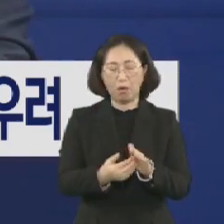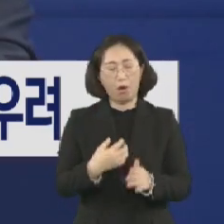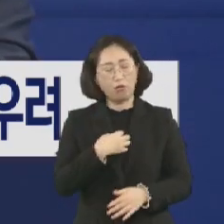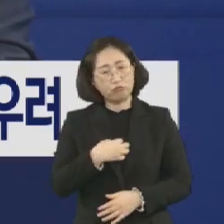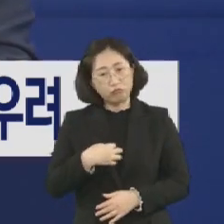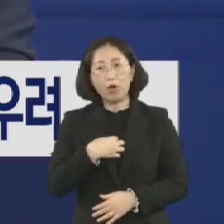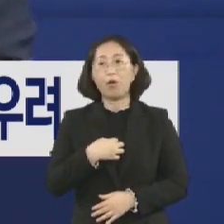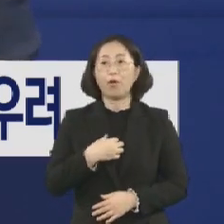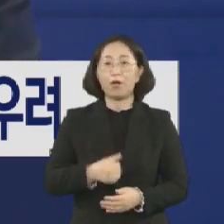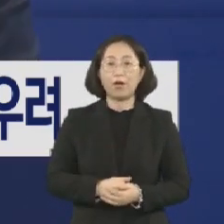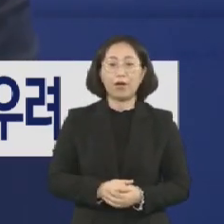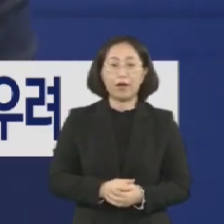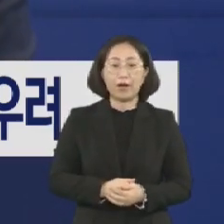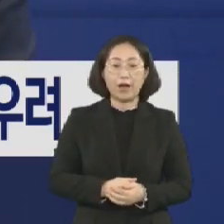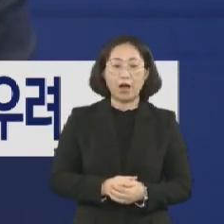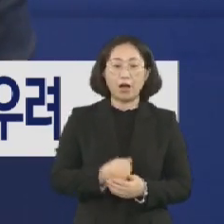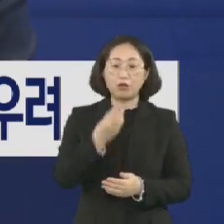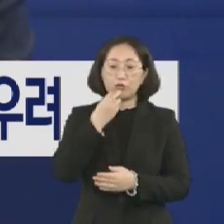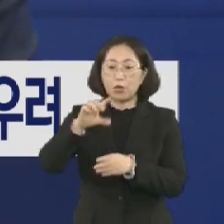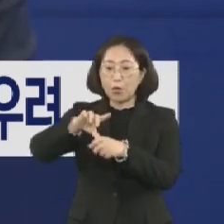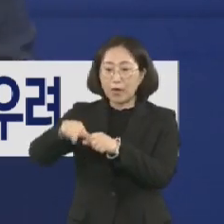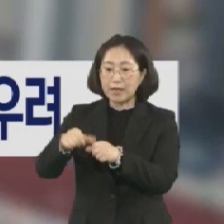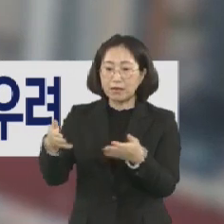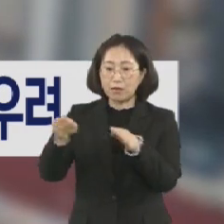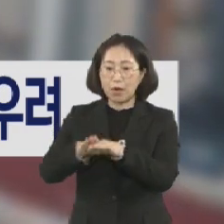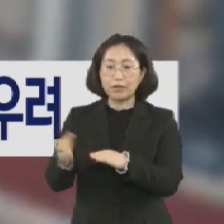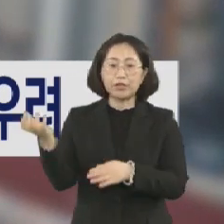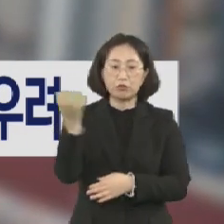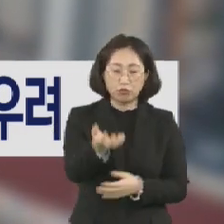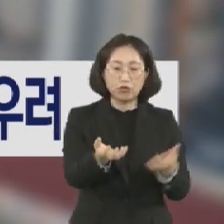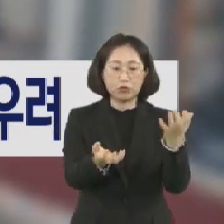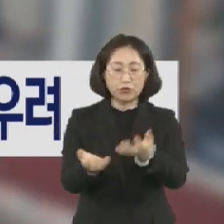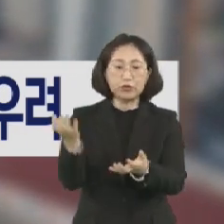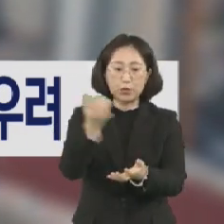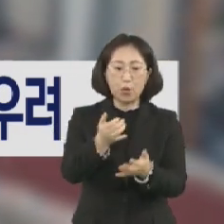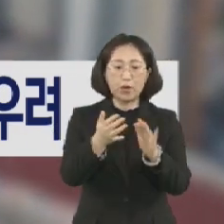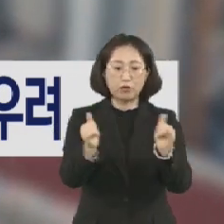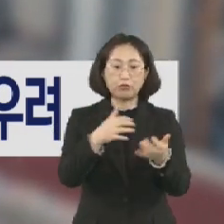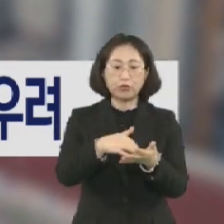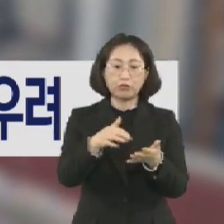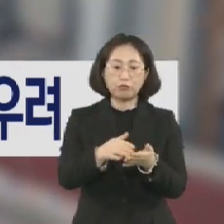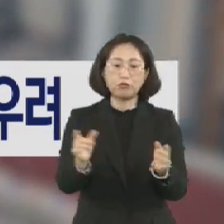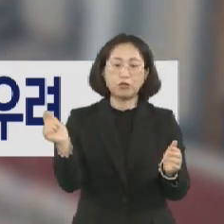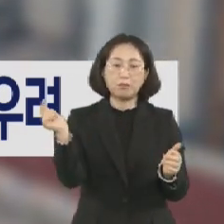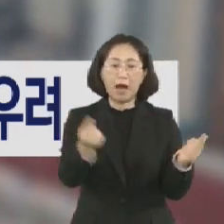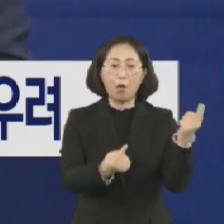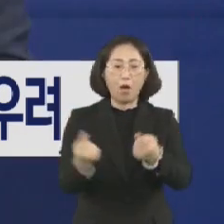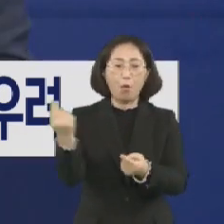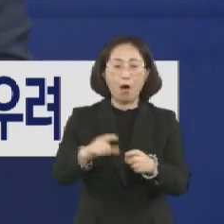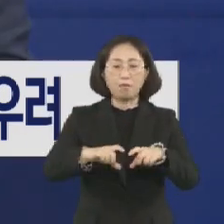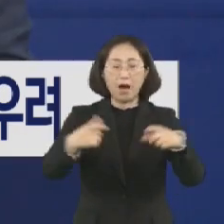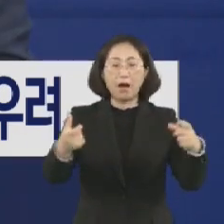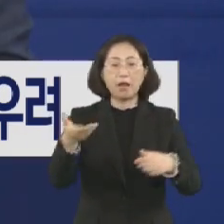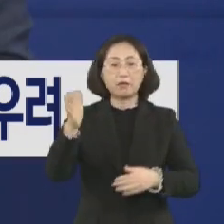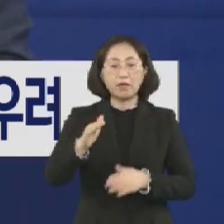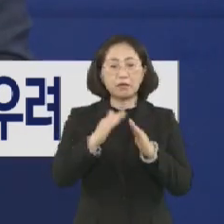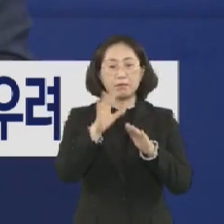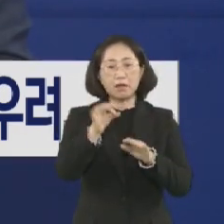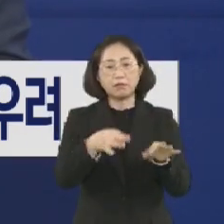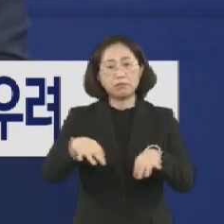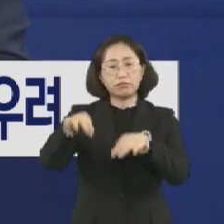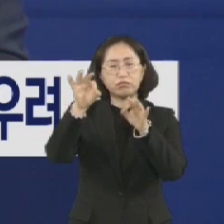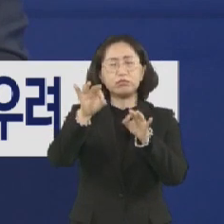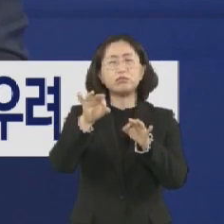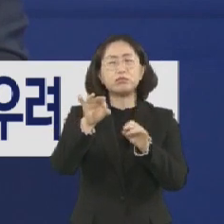나타냈습니다. 이 시장은 수도권에서 기관들이 추가로 이전하고 인구 유입도 이뤄져야 하는데 집값이 계속 오르면